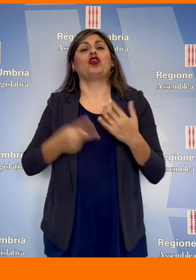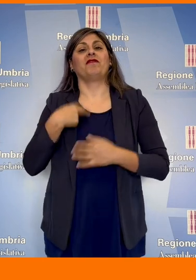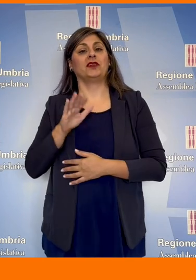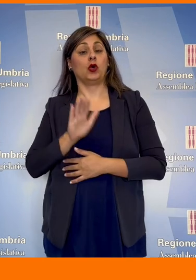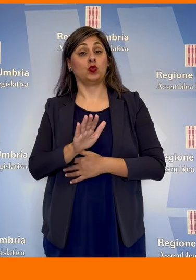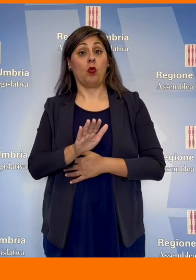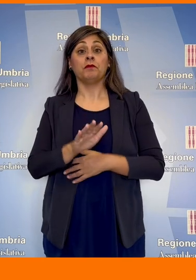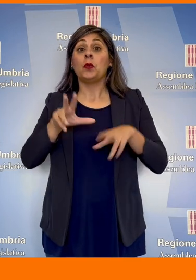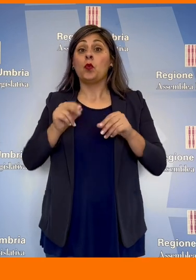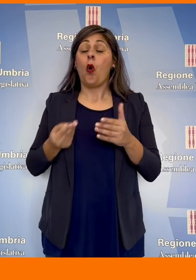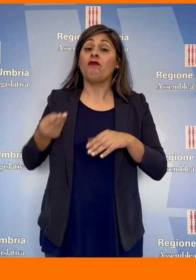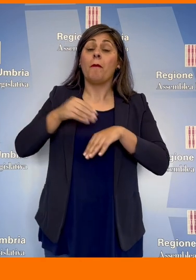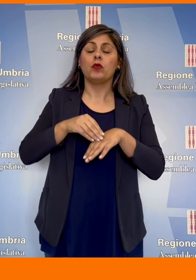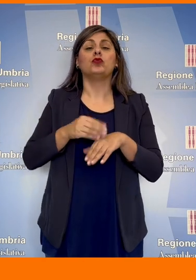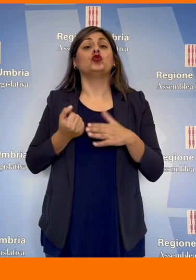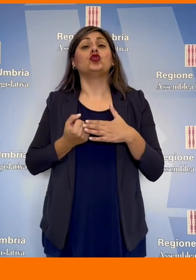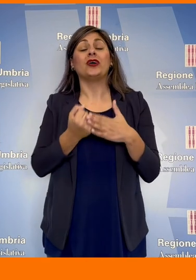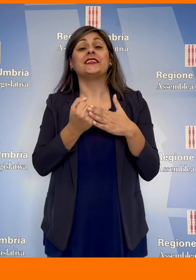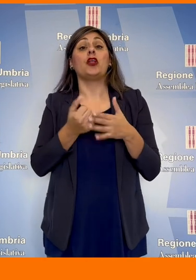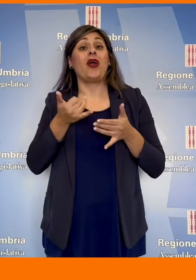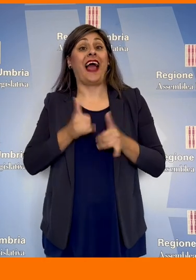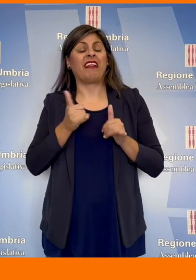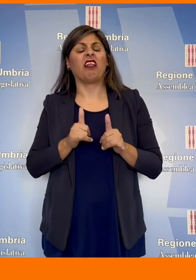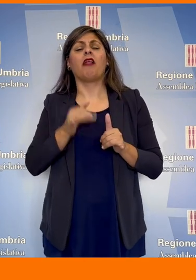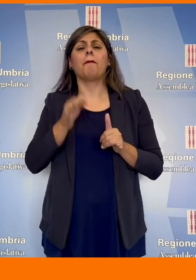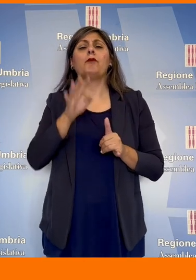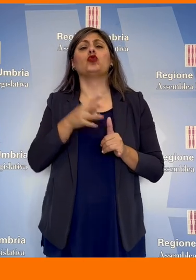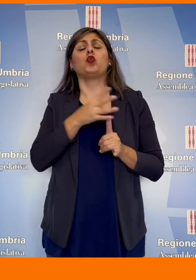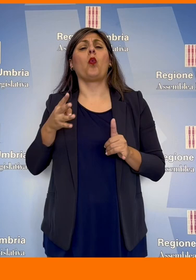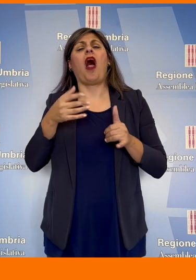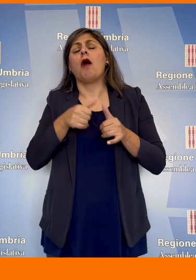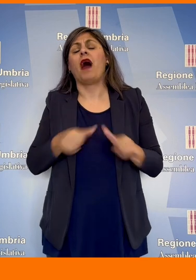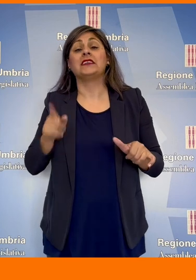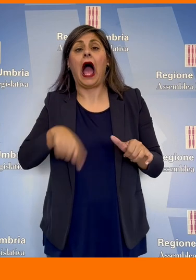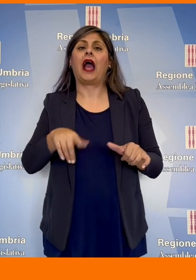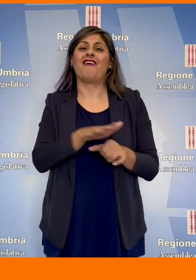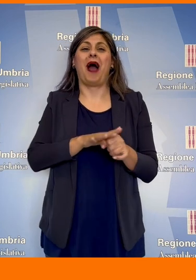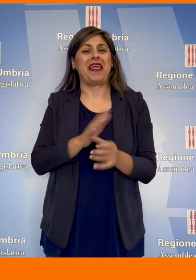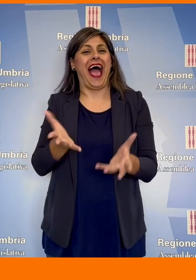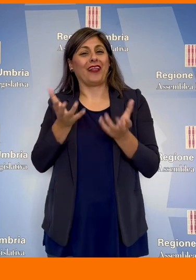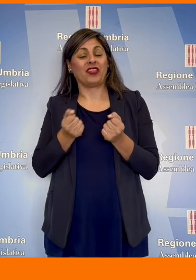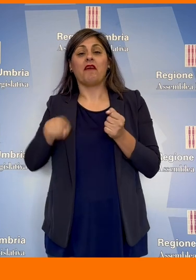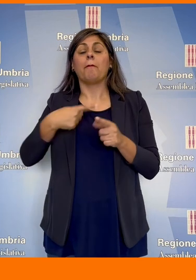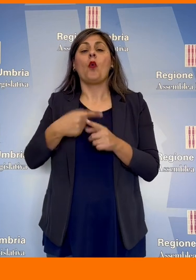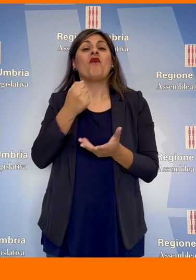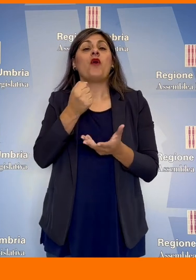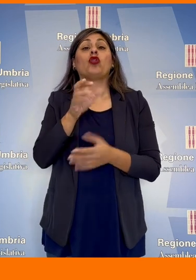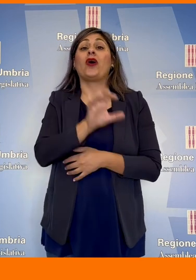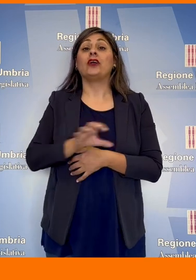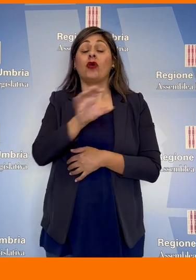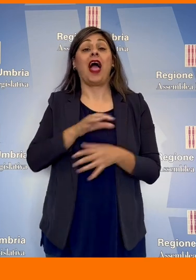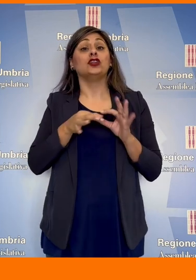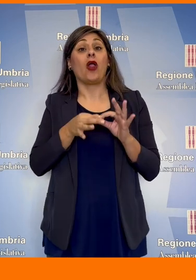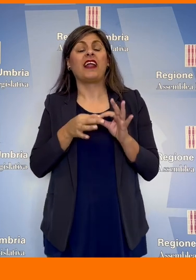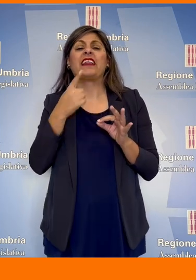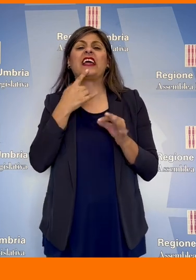Viene introdotto il sostegno alla natalità come misura strutturale anche per le famiglie adottive e il Fondo regionale di solidarietà in